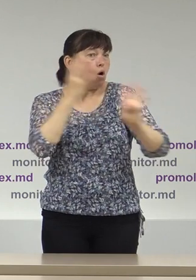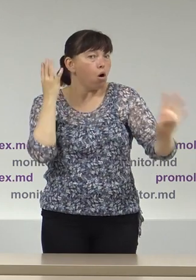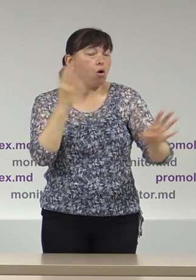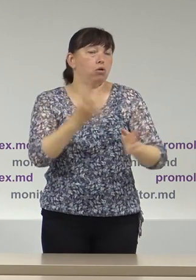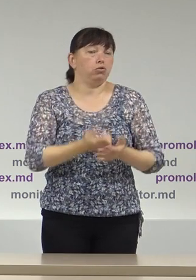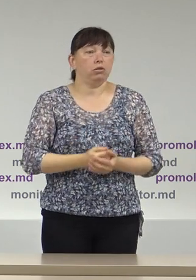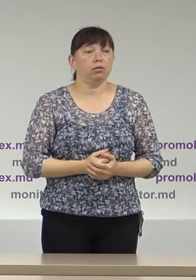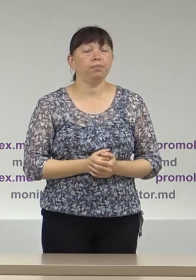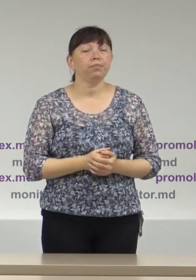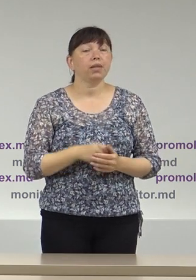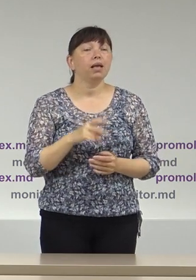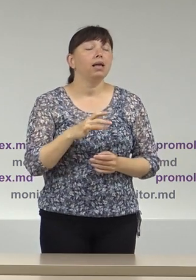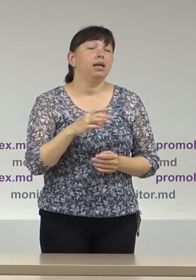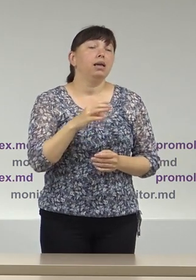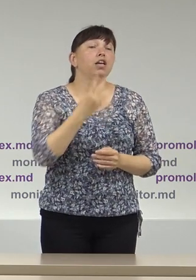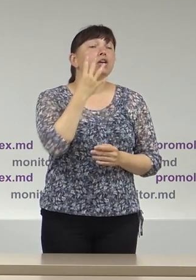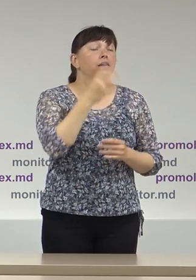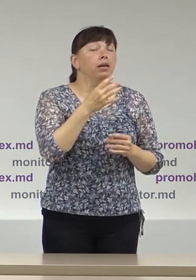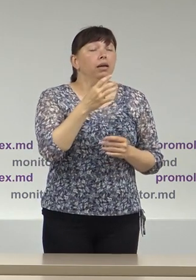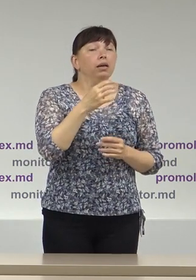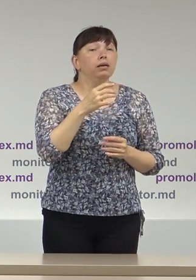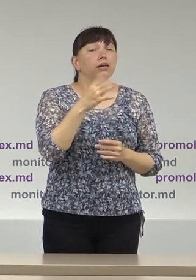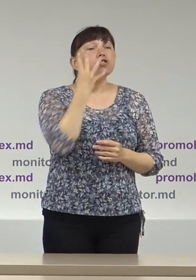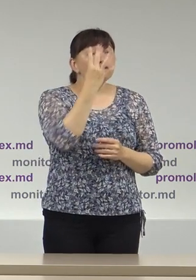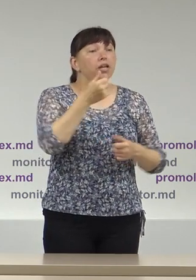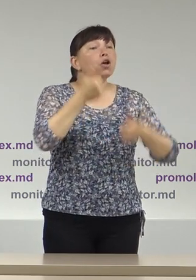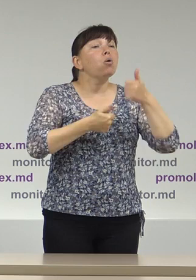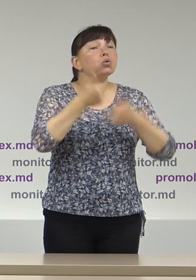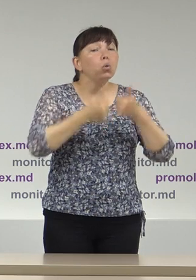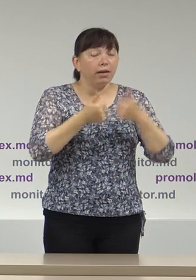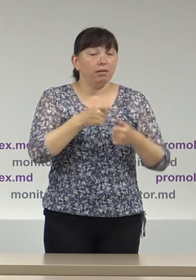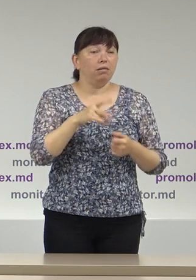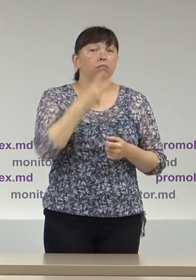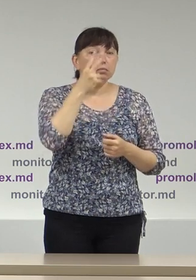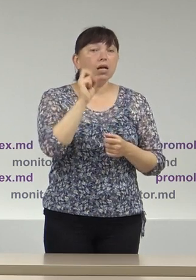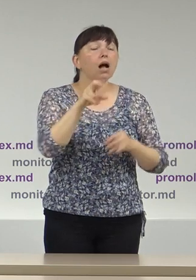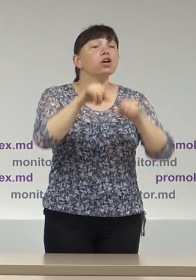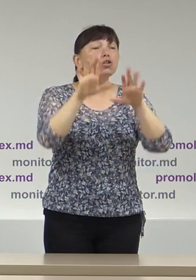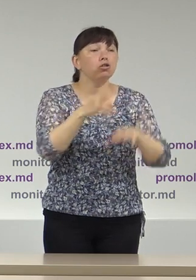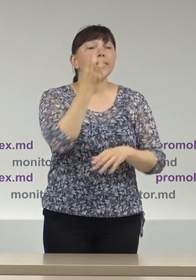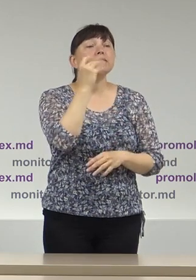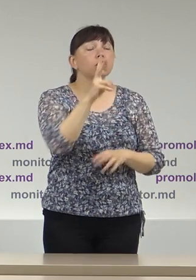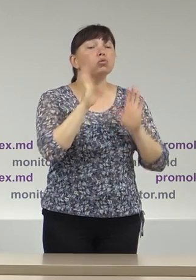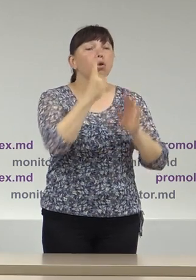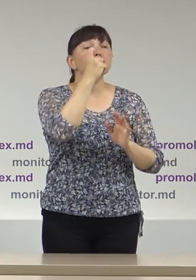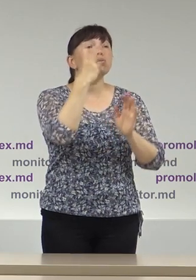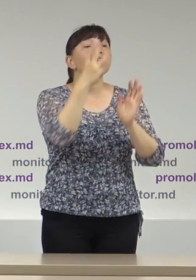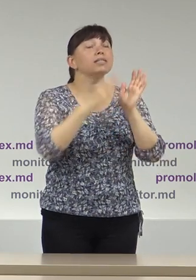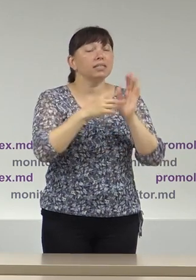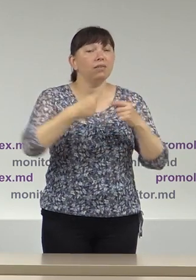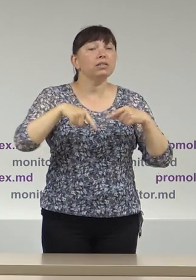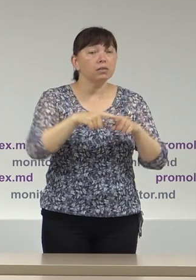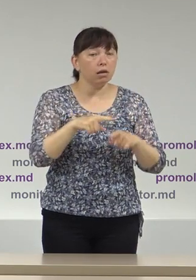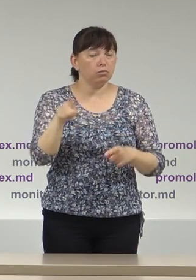Cel puțin patru concurenți electorali, urmarea deciziei CEC de deschidere a doar 139 de secții de